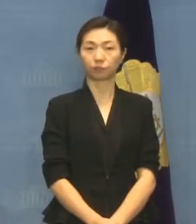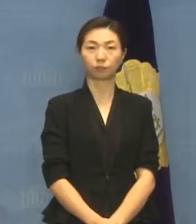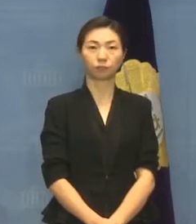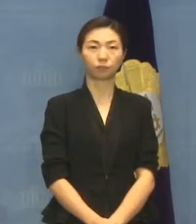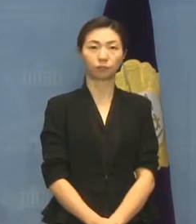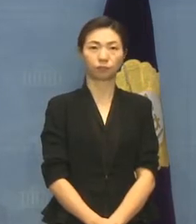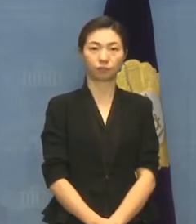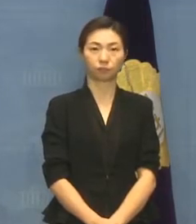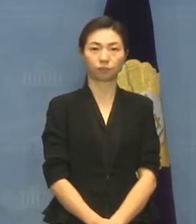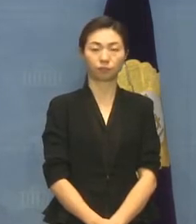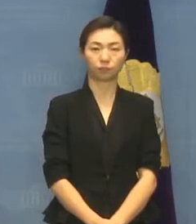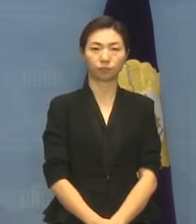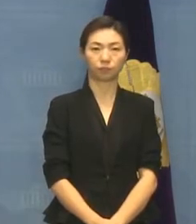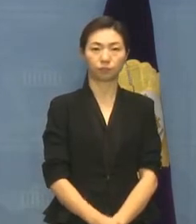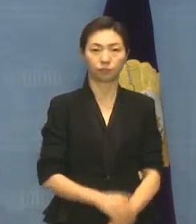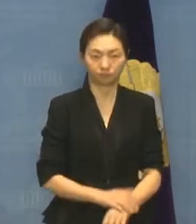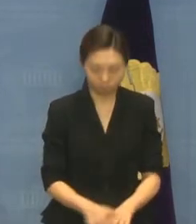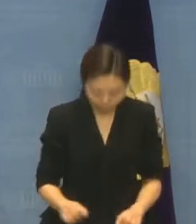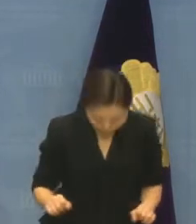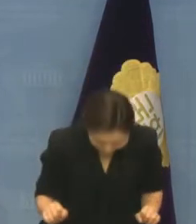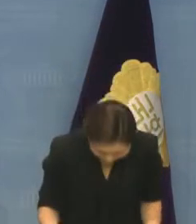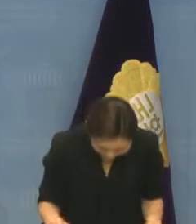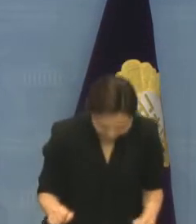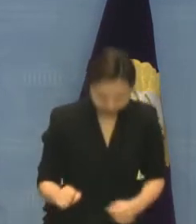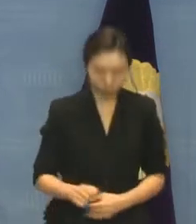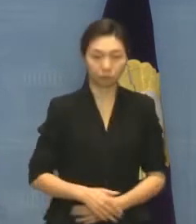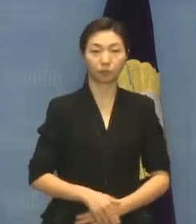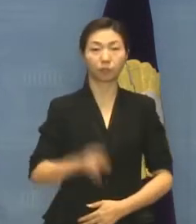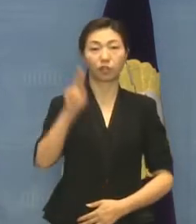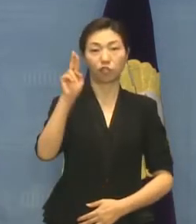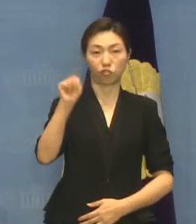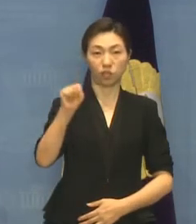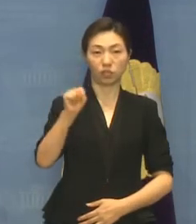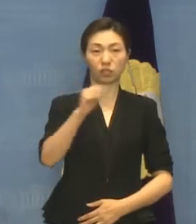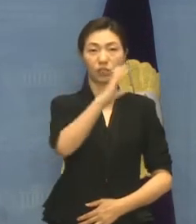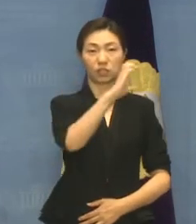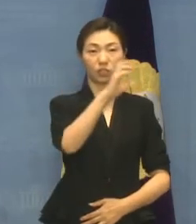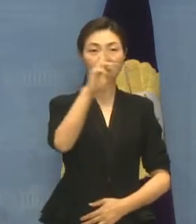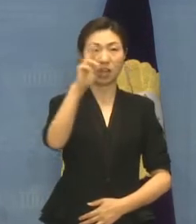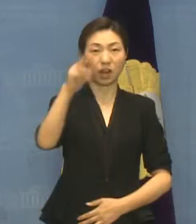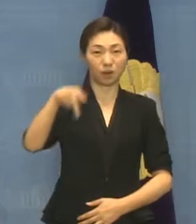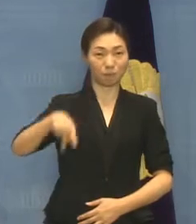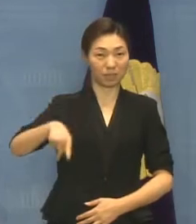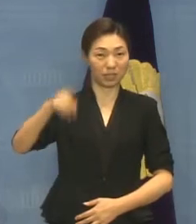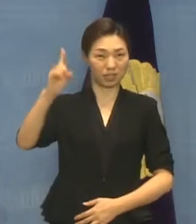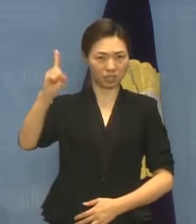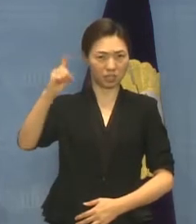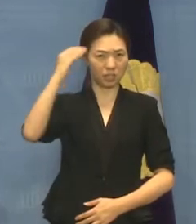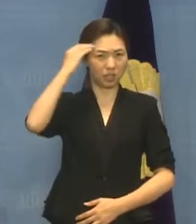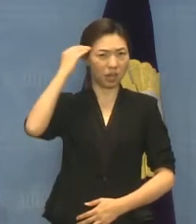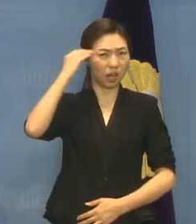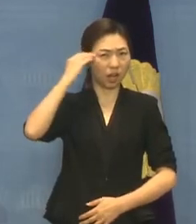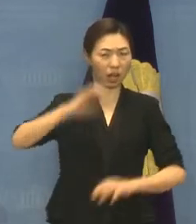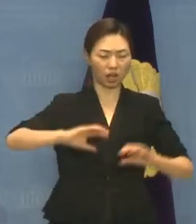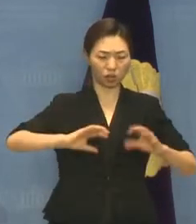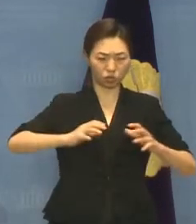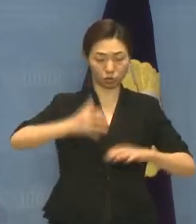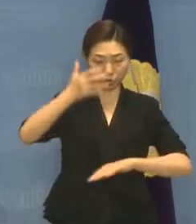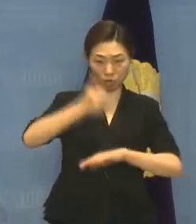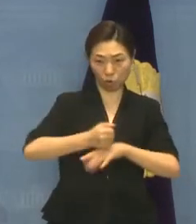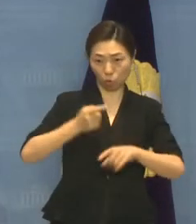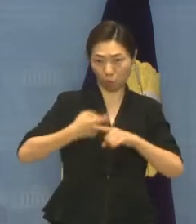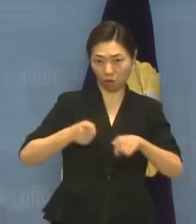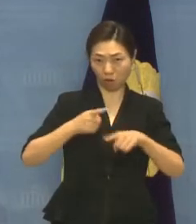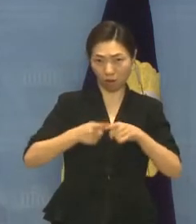네 안녕하십니까 유엔CRPD 한국심의 최종견회 이행을 촉구하기 위해